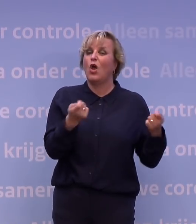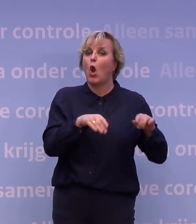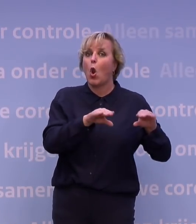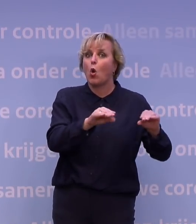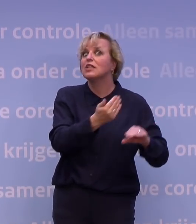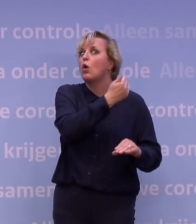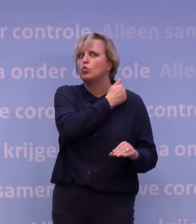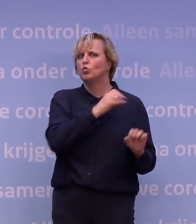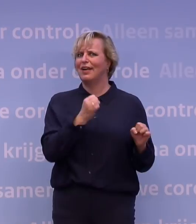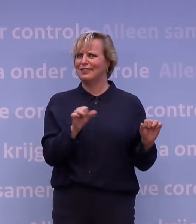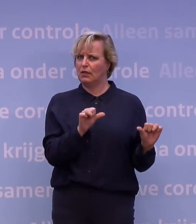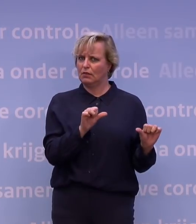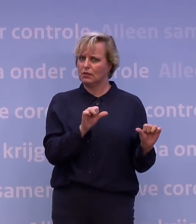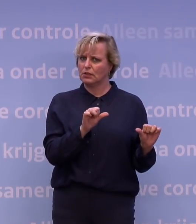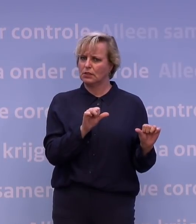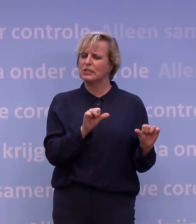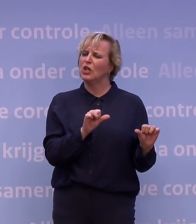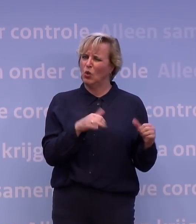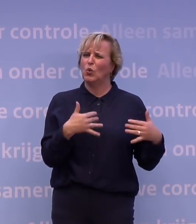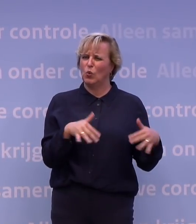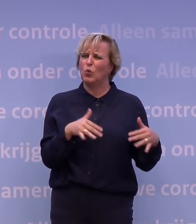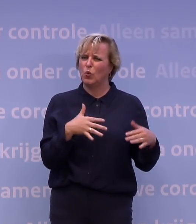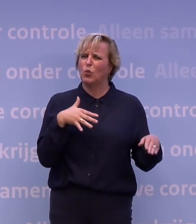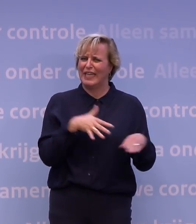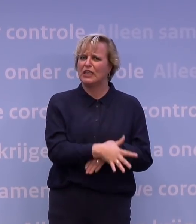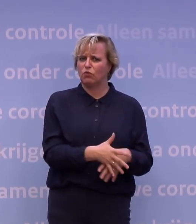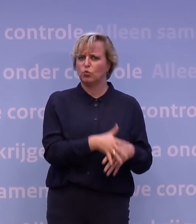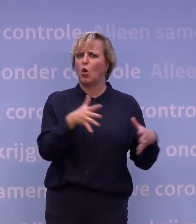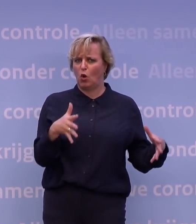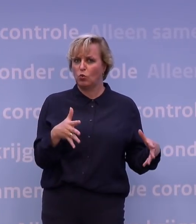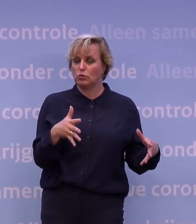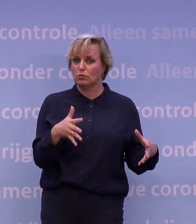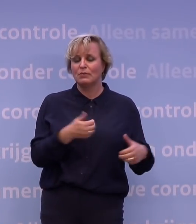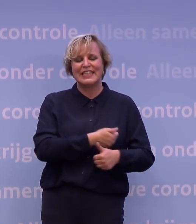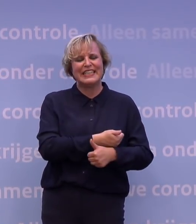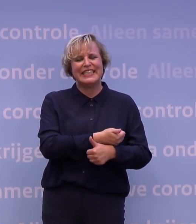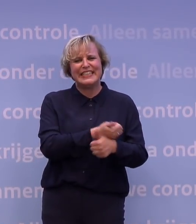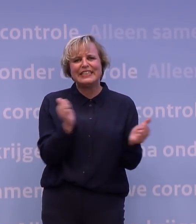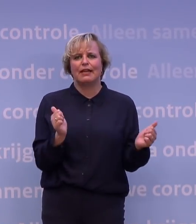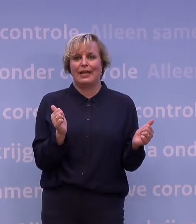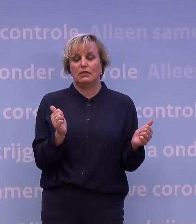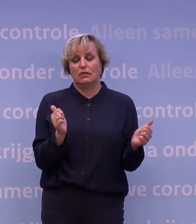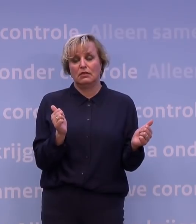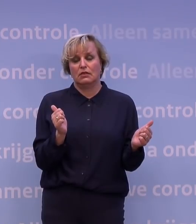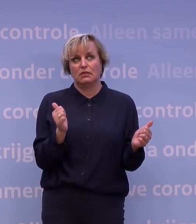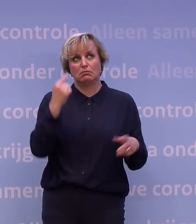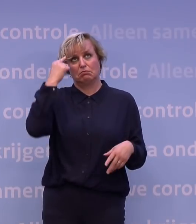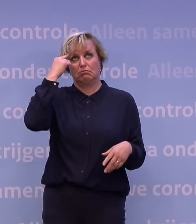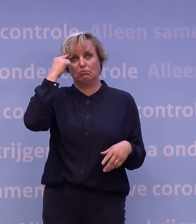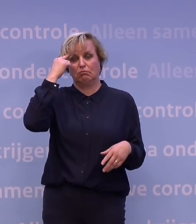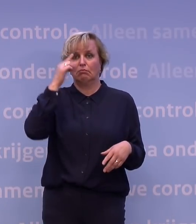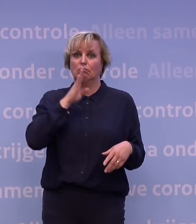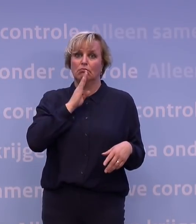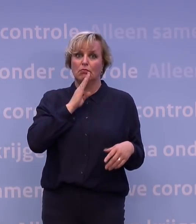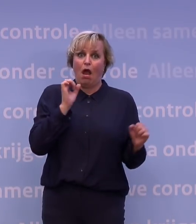ook was in het voorjaar, is natuurlijk wel heel grofmazig geweest. En eigenlijk iedereen, echt iedereen is ervan overtuigd dat je, als het kan, als